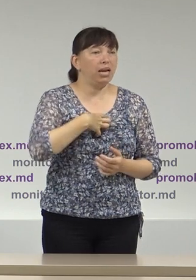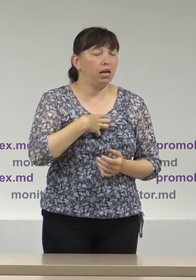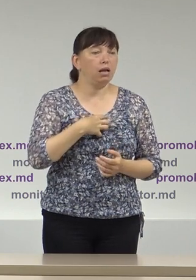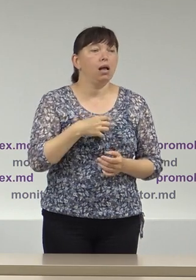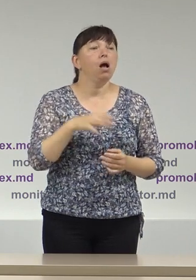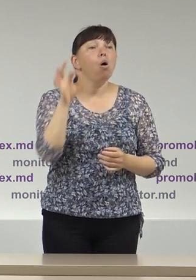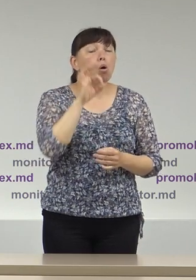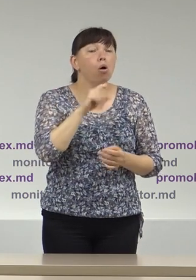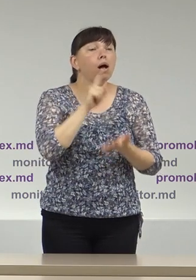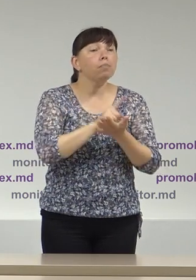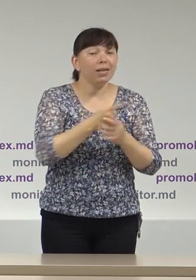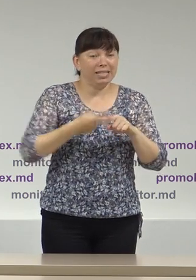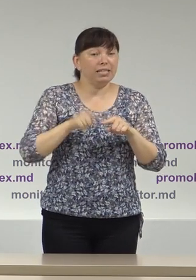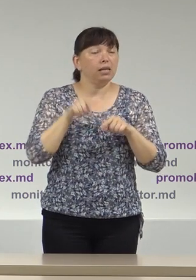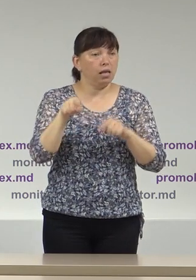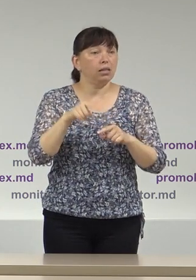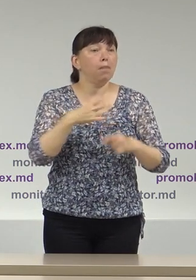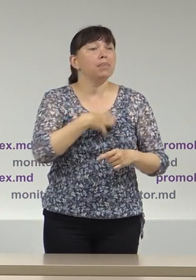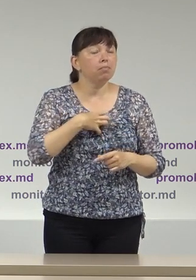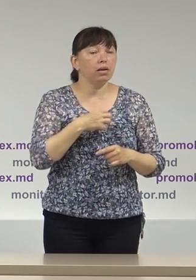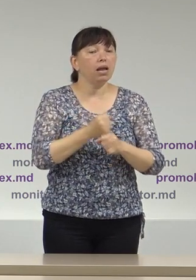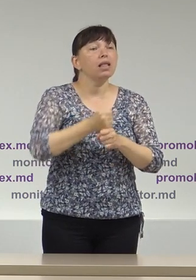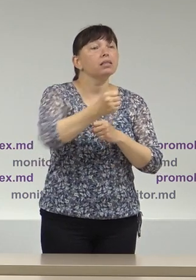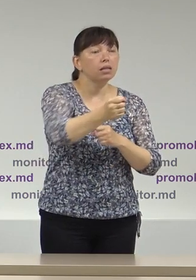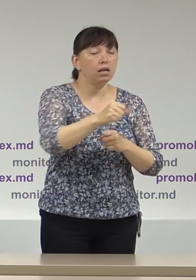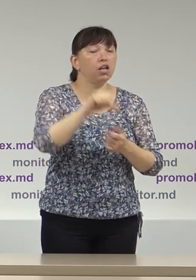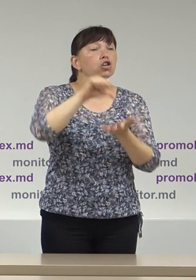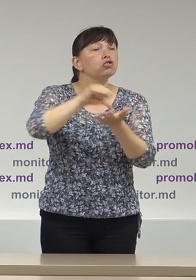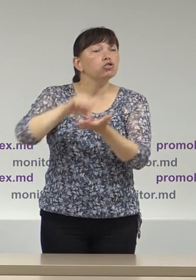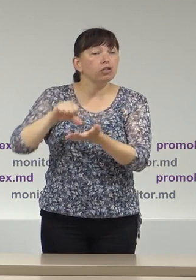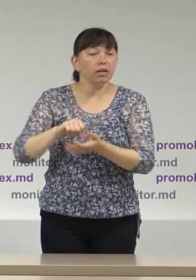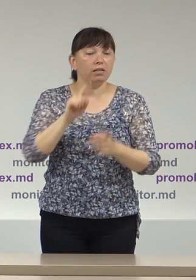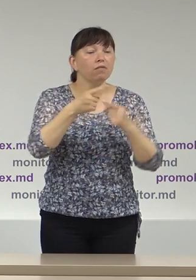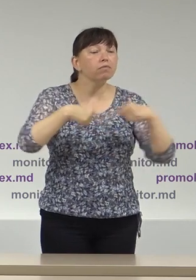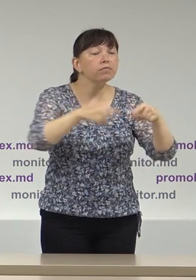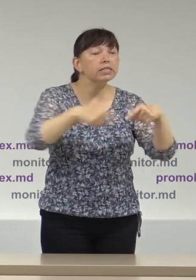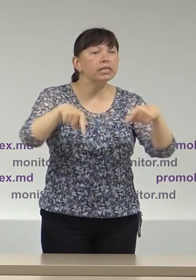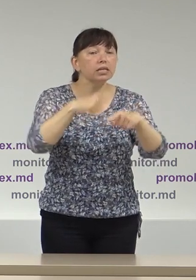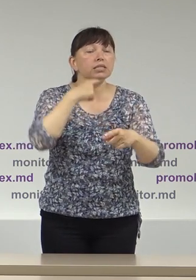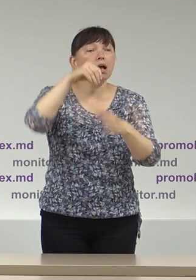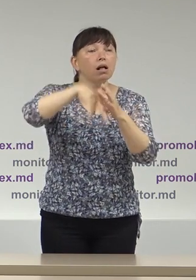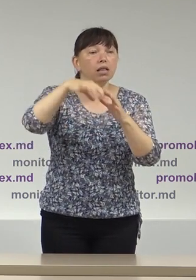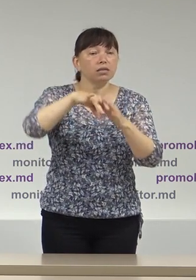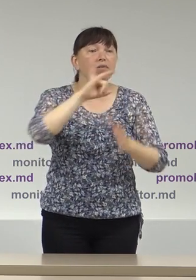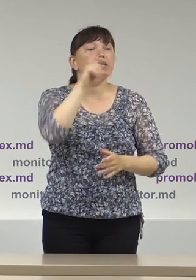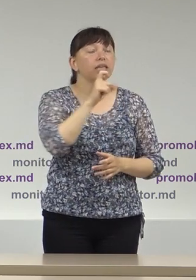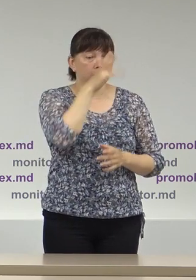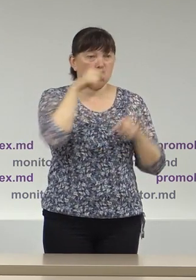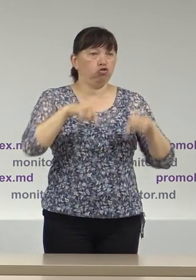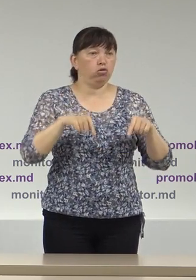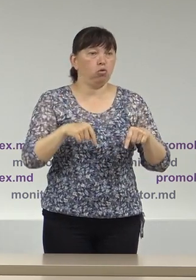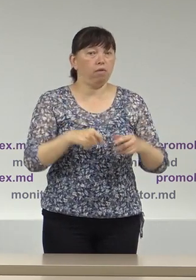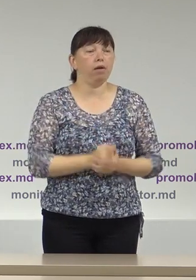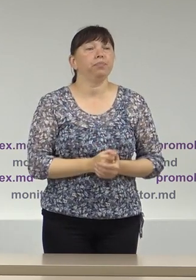despre obligația acestui Consiliu de a desemna membrii în birourile electorale din Chișinău